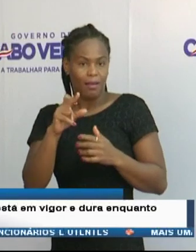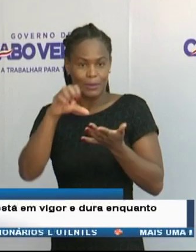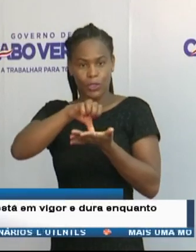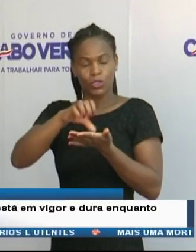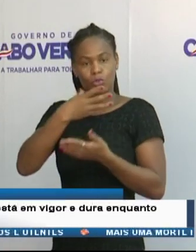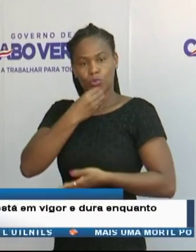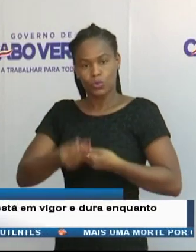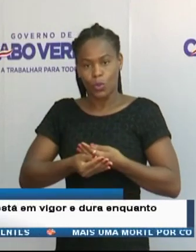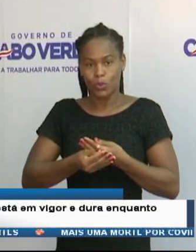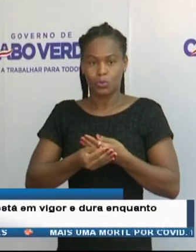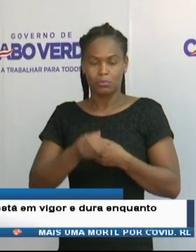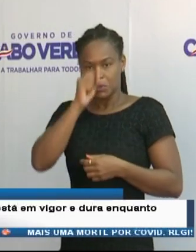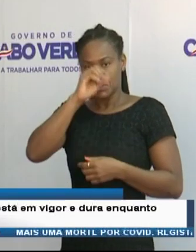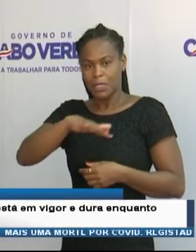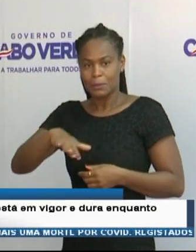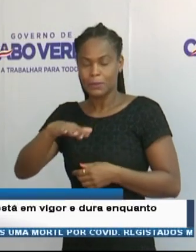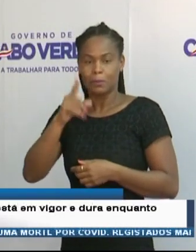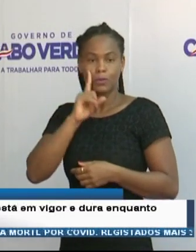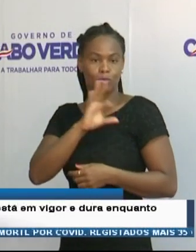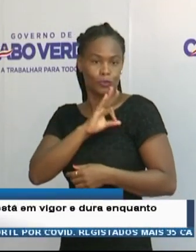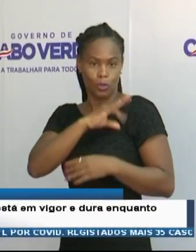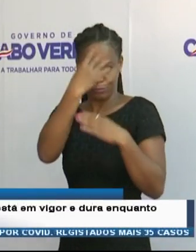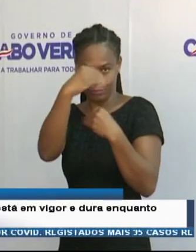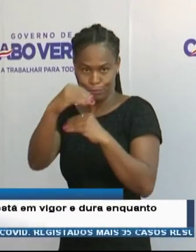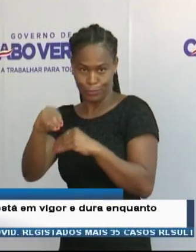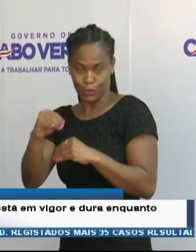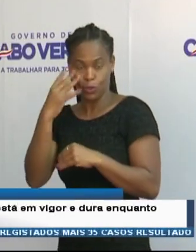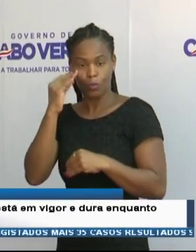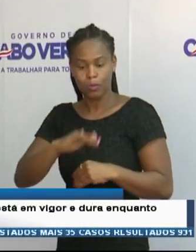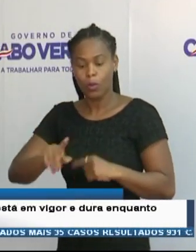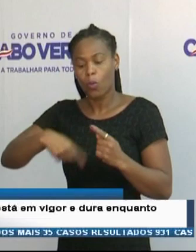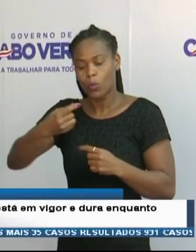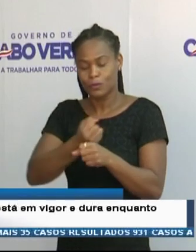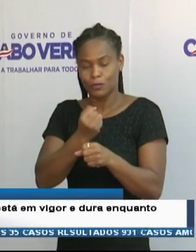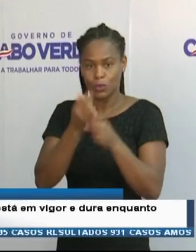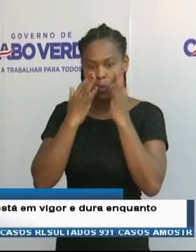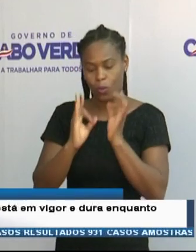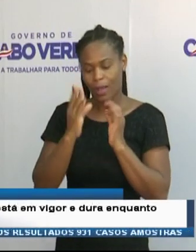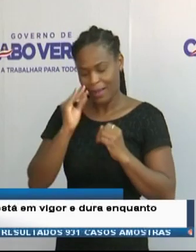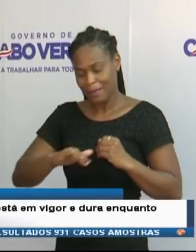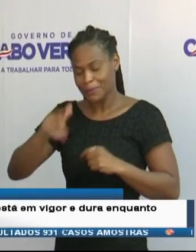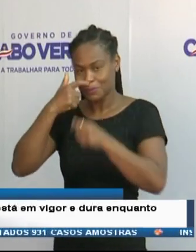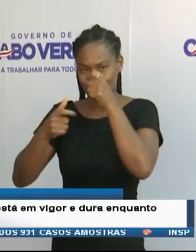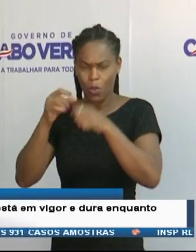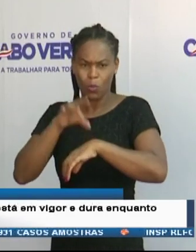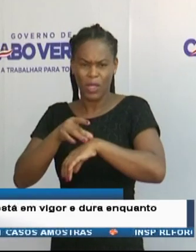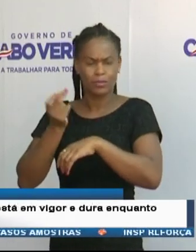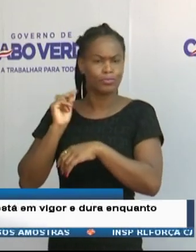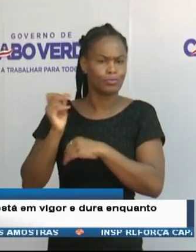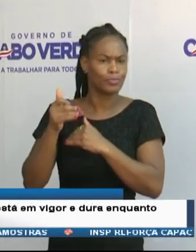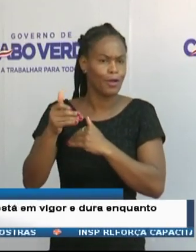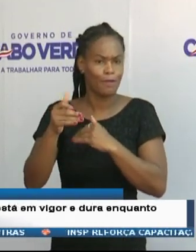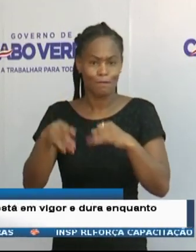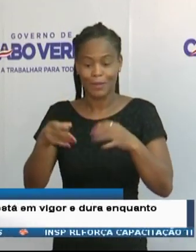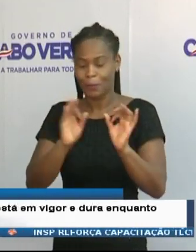creches, monitores de ensino pré-escolar e de outros serviços de cuidados a crianças, a pessoas com doenças crónicas e